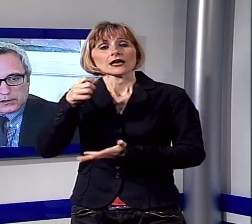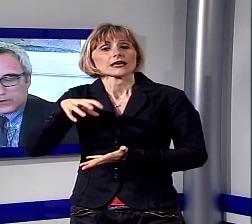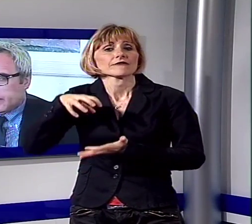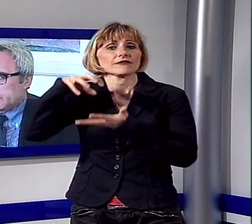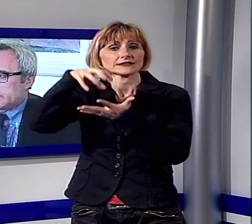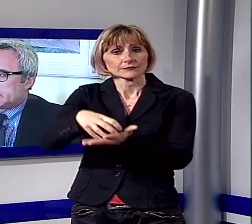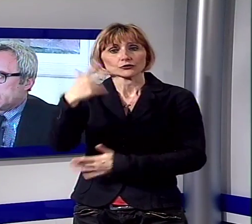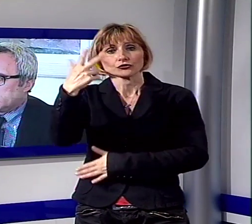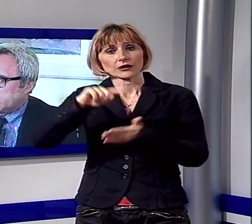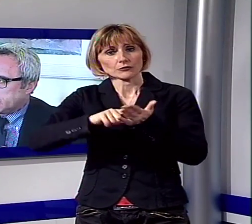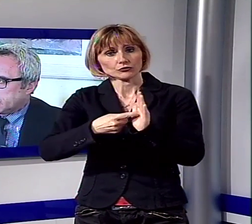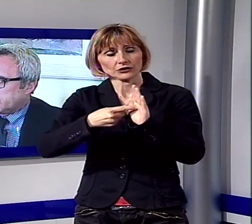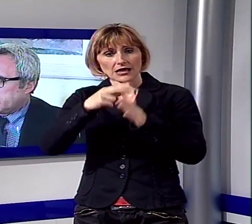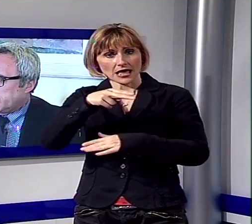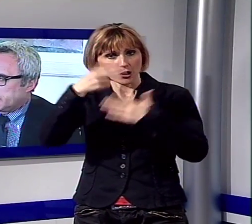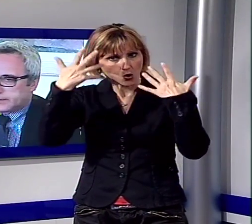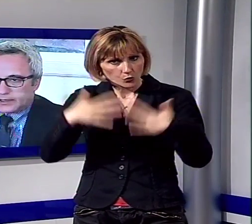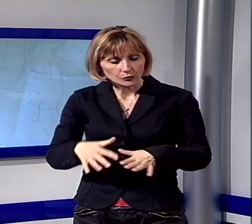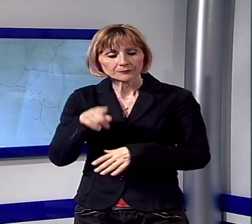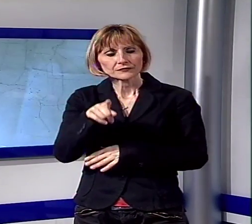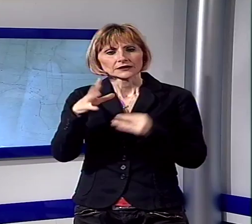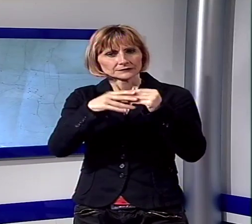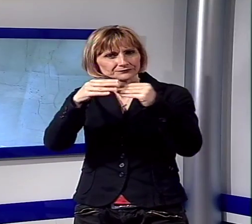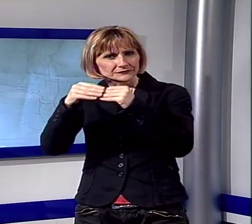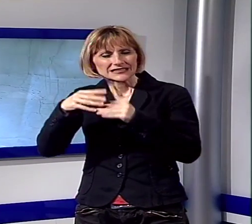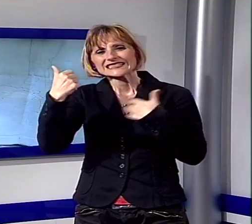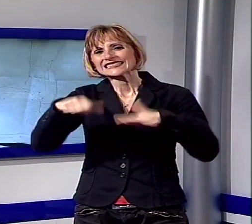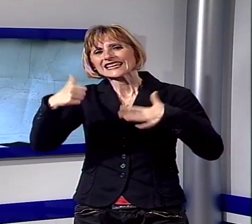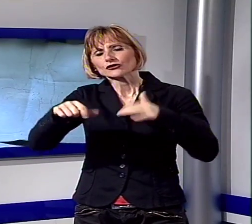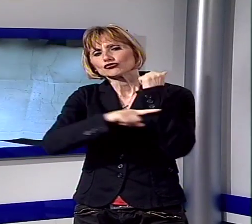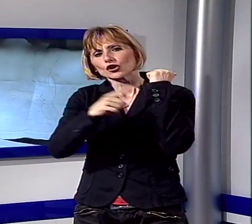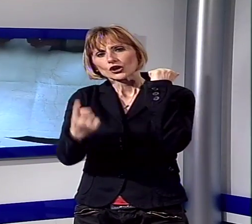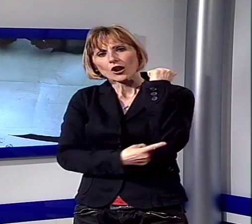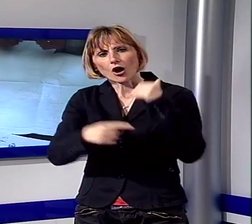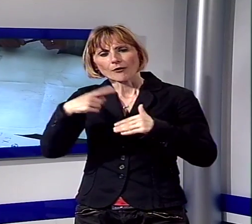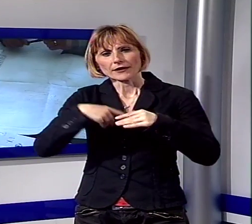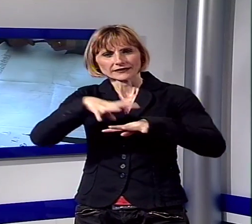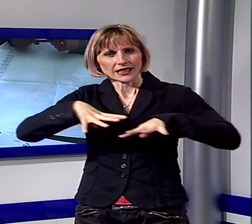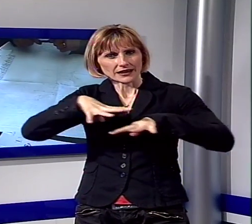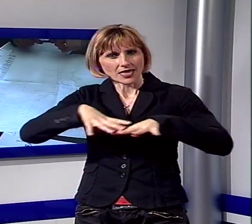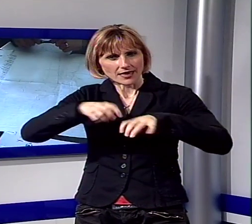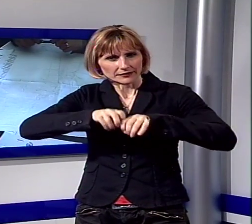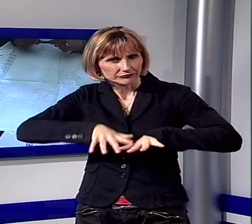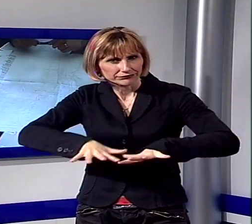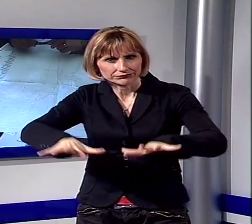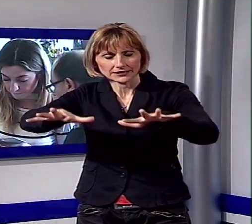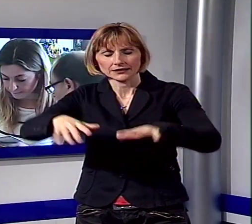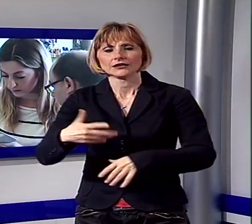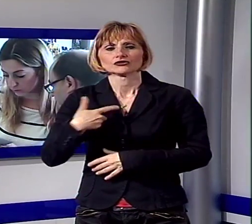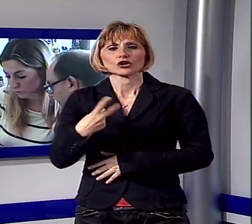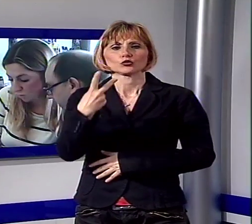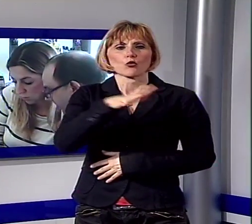3 milioni di euro con i quali saranno realizzati 16 chilometri di infrastruttura. Saranno collegate le due aree